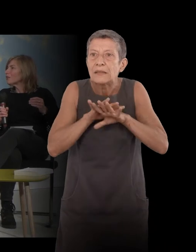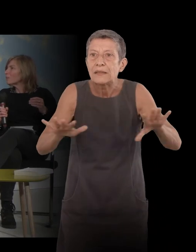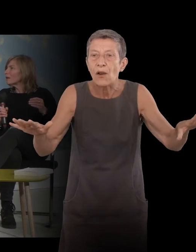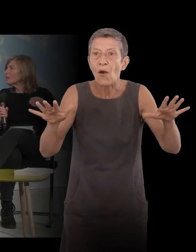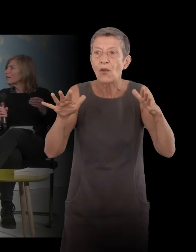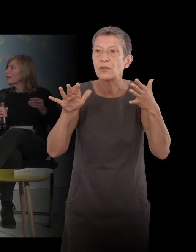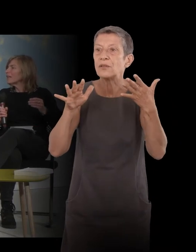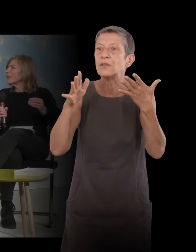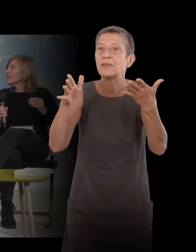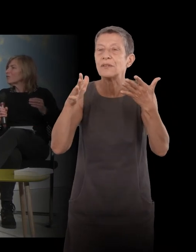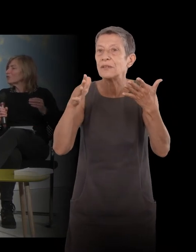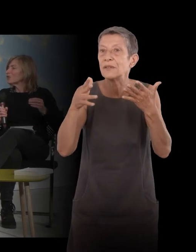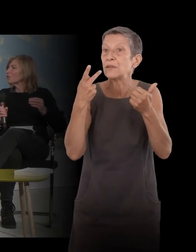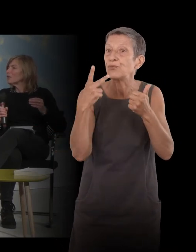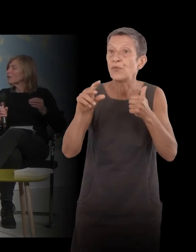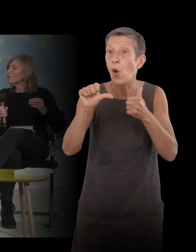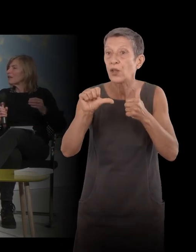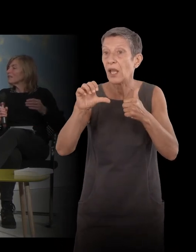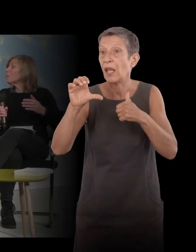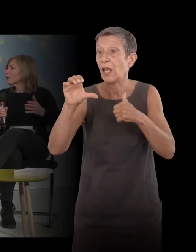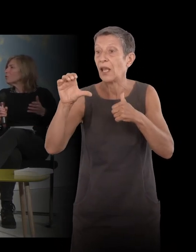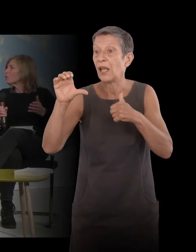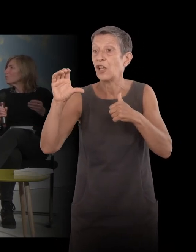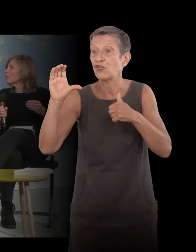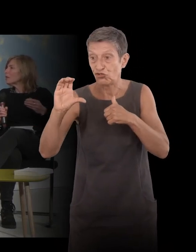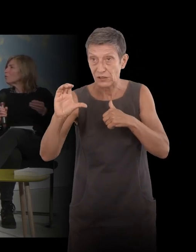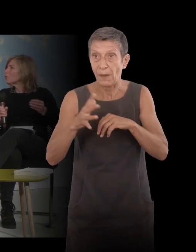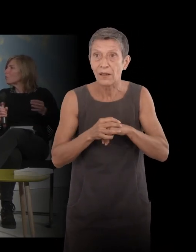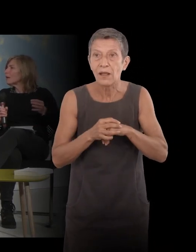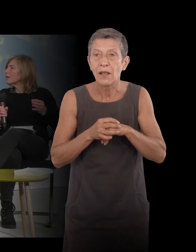Schwarzpart, et que j'ai trouvé assez impressionnant la manière dont vous en parlez.